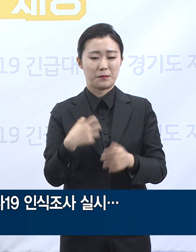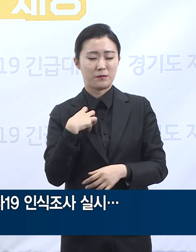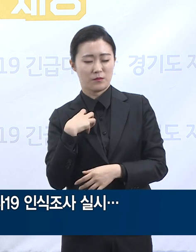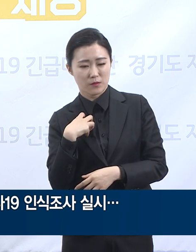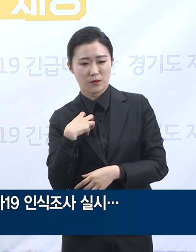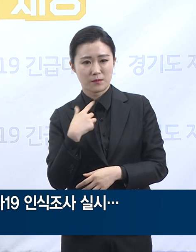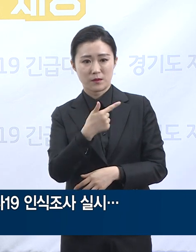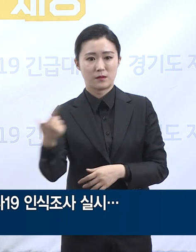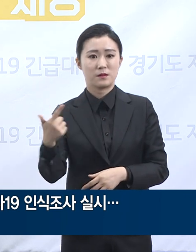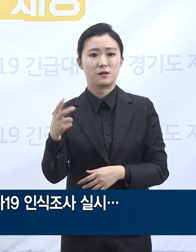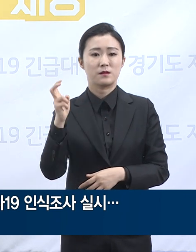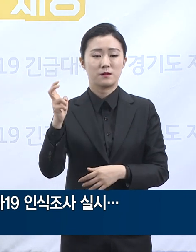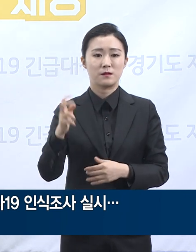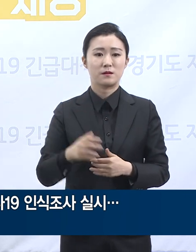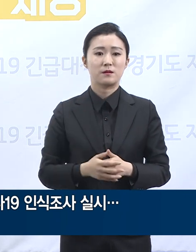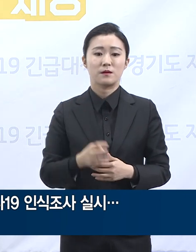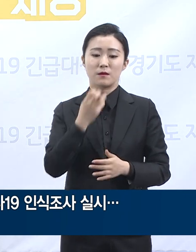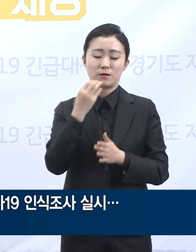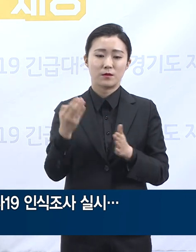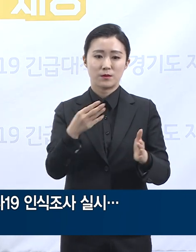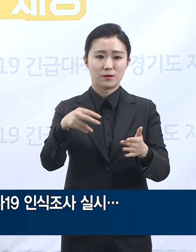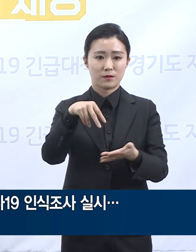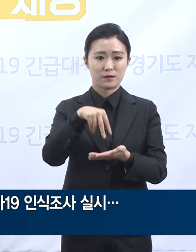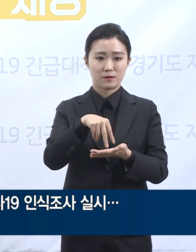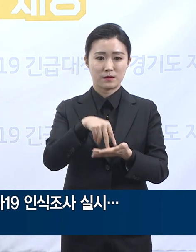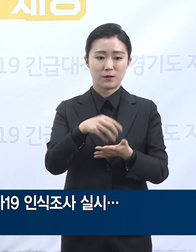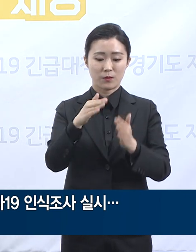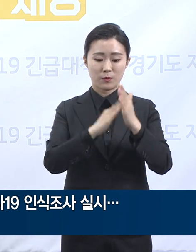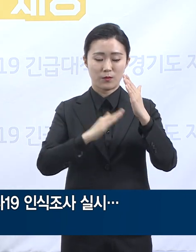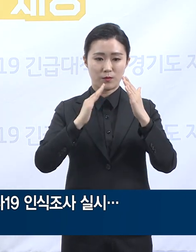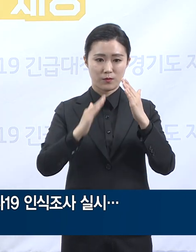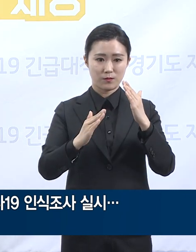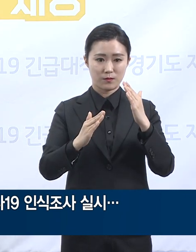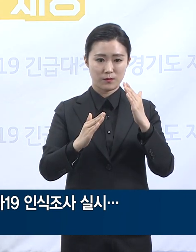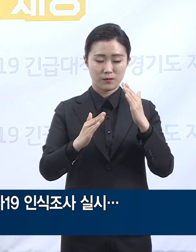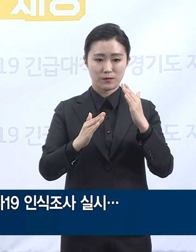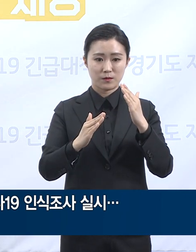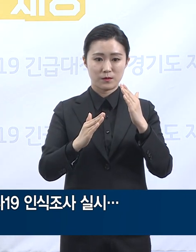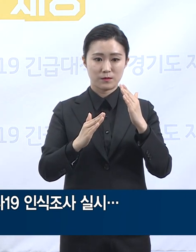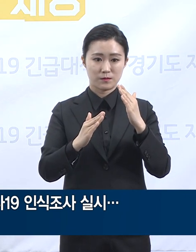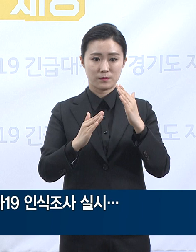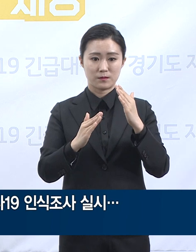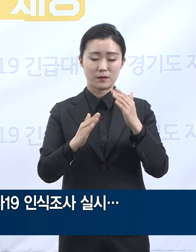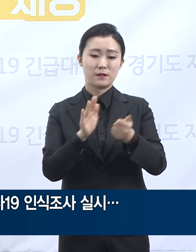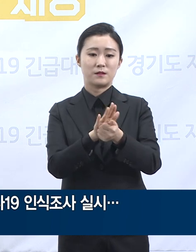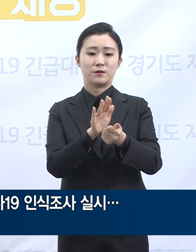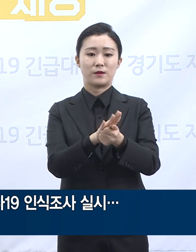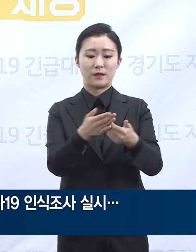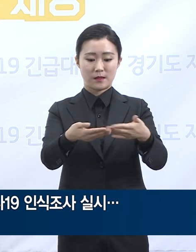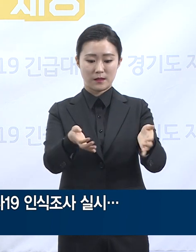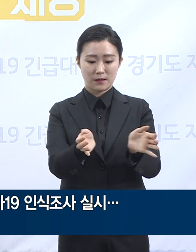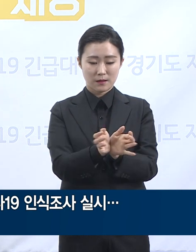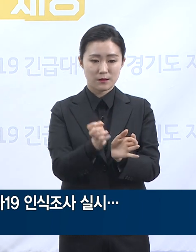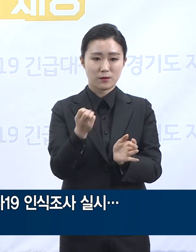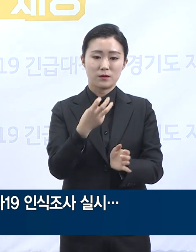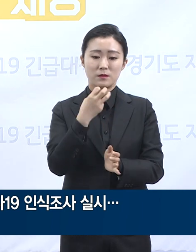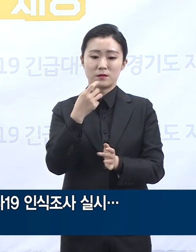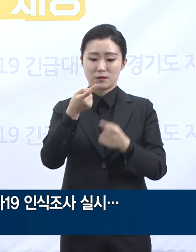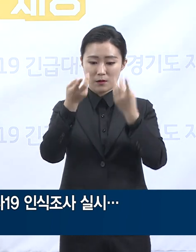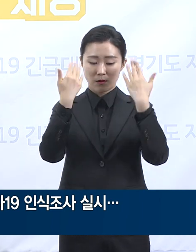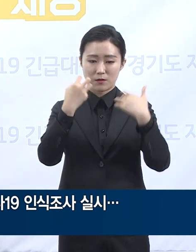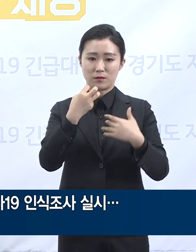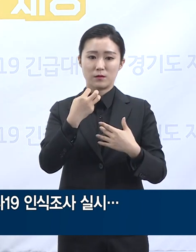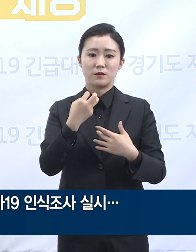경기도는 도공공보건의료지원단, 서울대학교 보건대학원 유명순 교수팀과 의료진 및 현장 대응팀에 대한